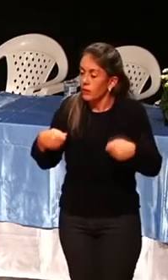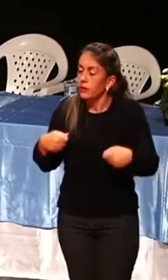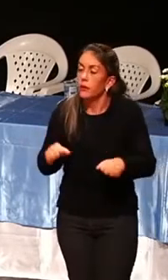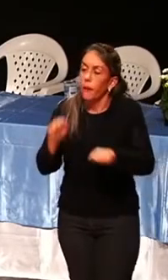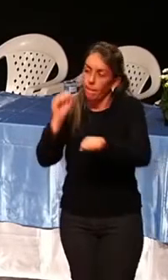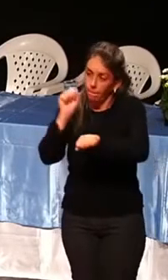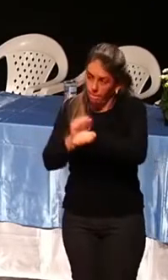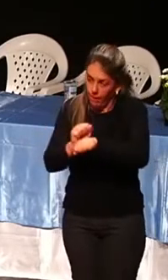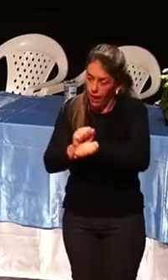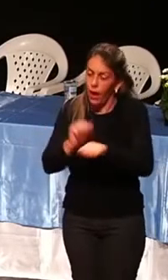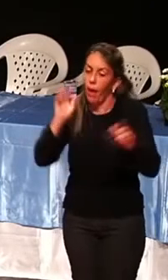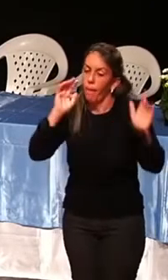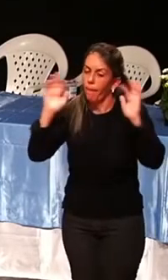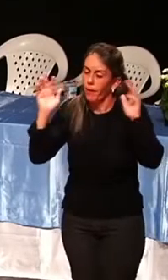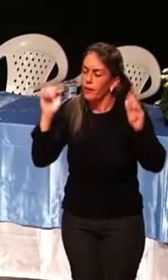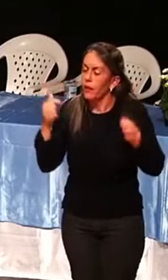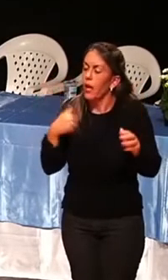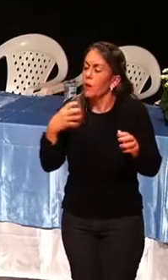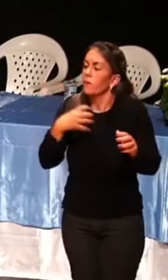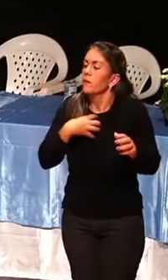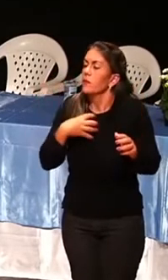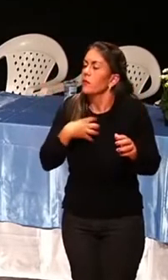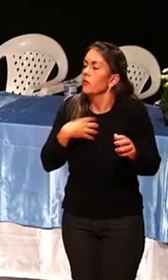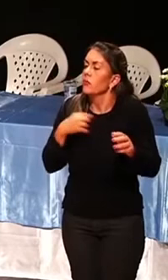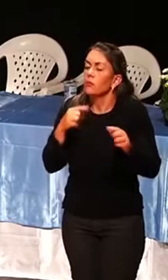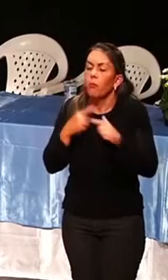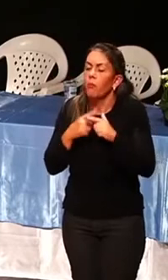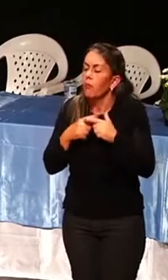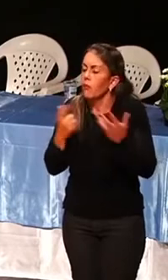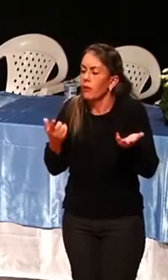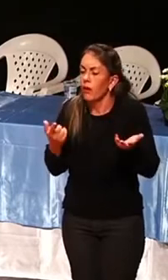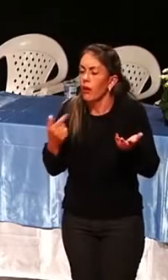Por que eu não estou bem? Por que eu não consigo me equilibrar?